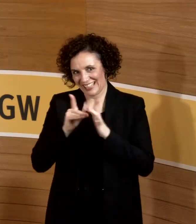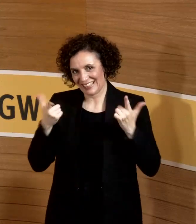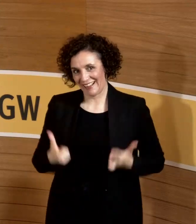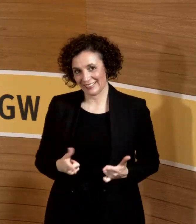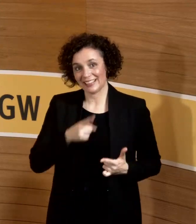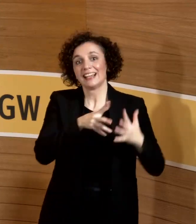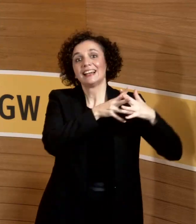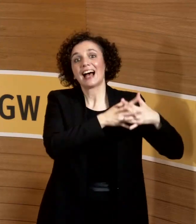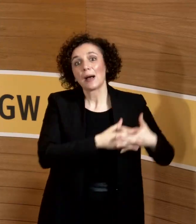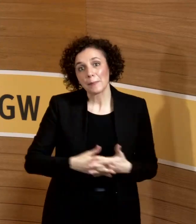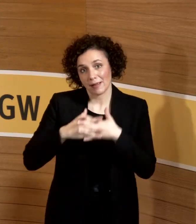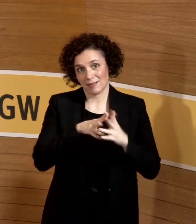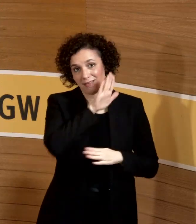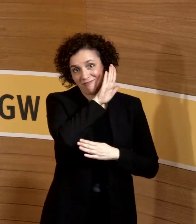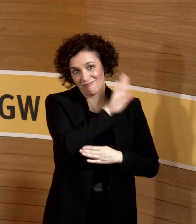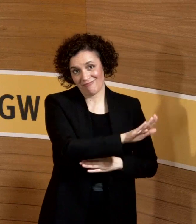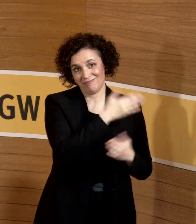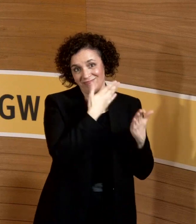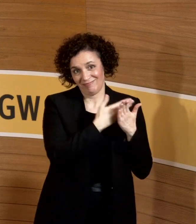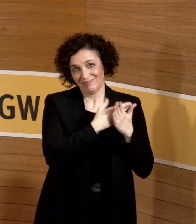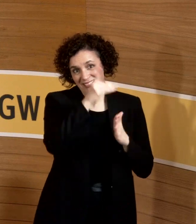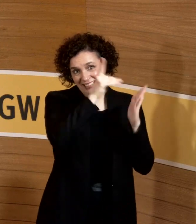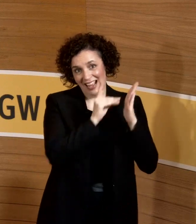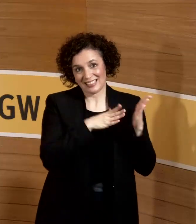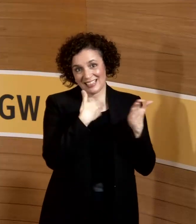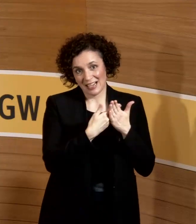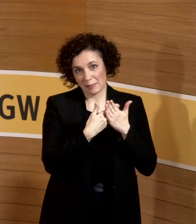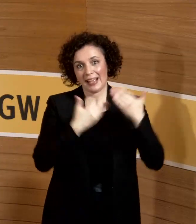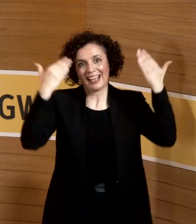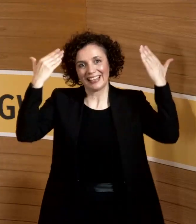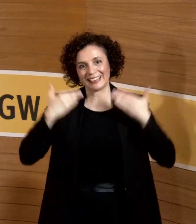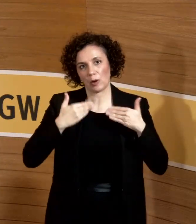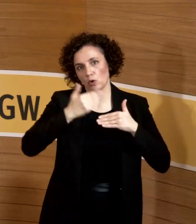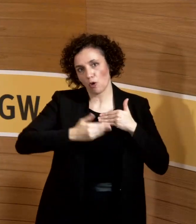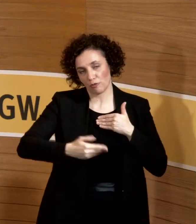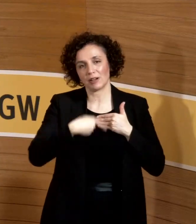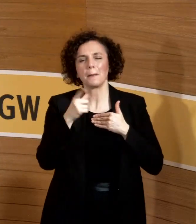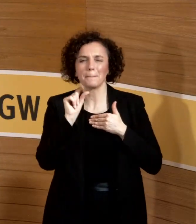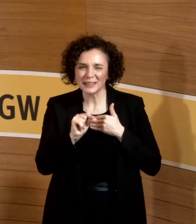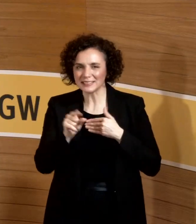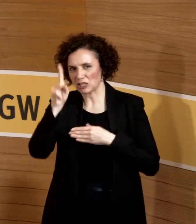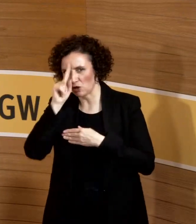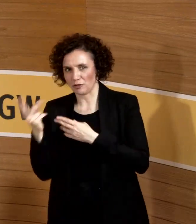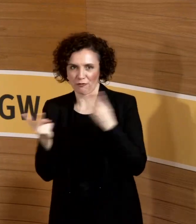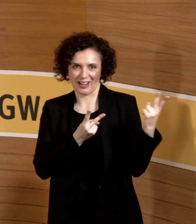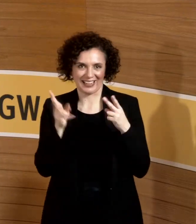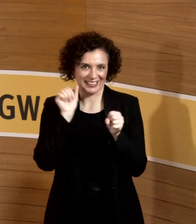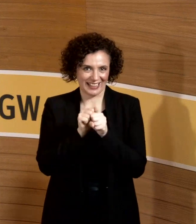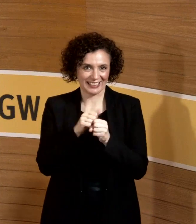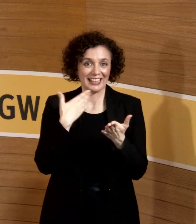Hintergrundsprävalenz ein bisschen vergleichbar ist. Und davon hängt es ja ab, ob eine Serokonversion,